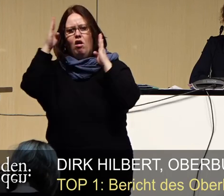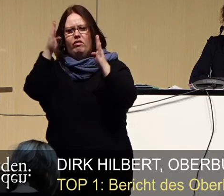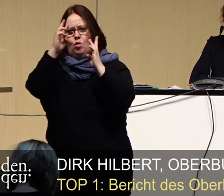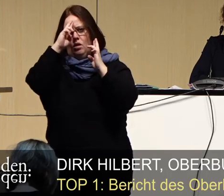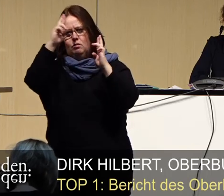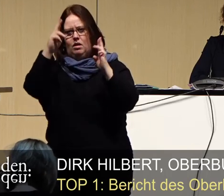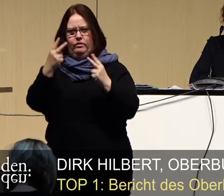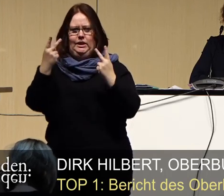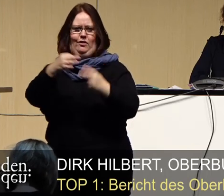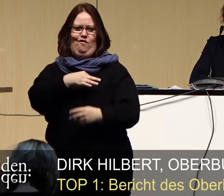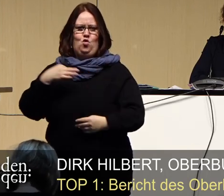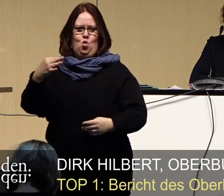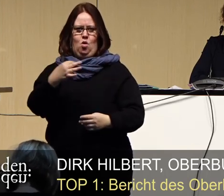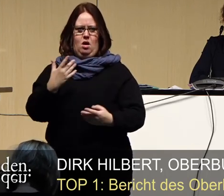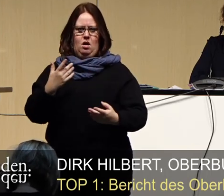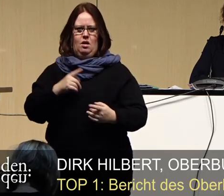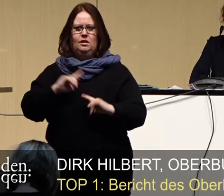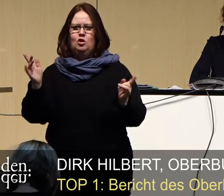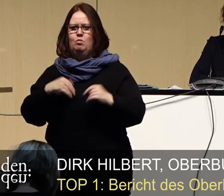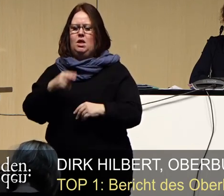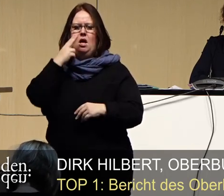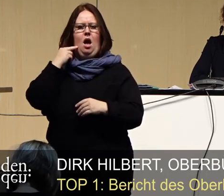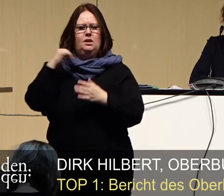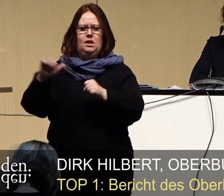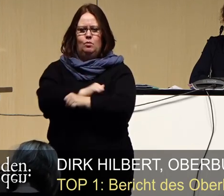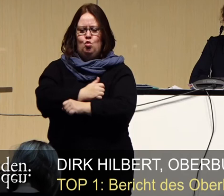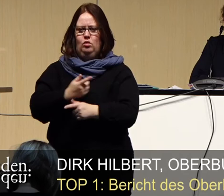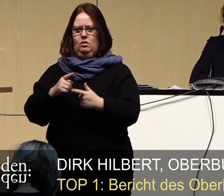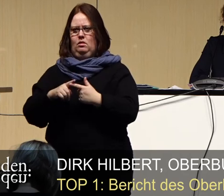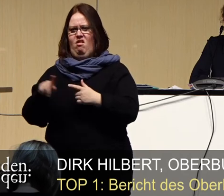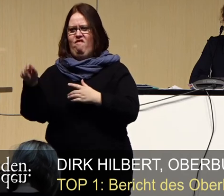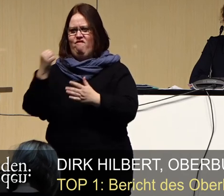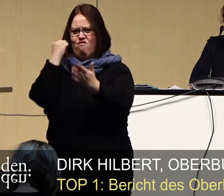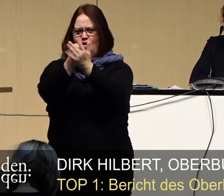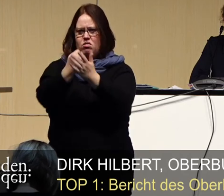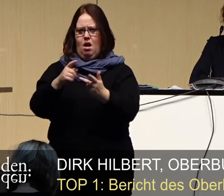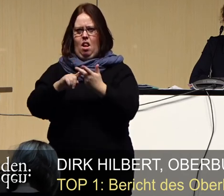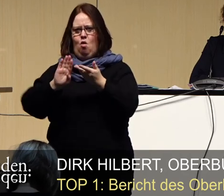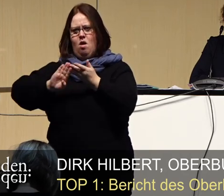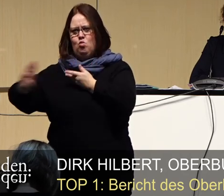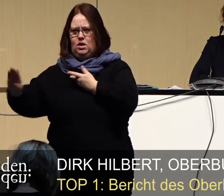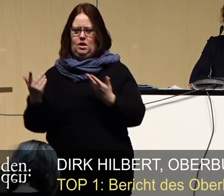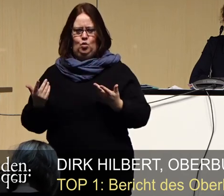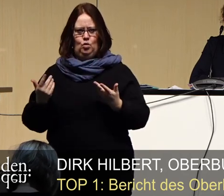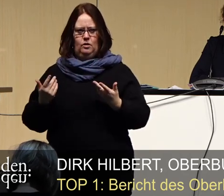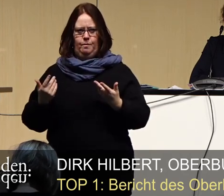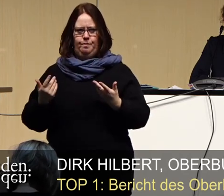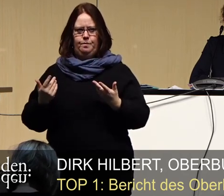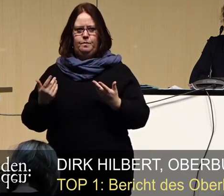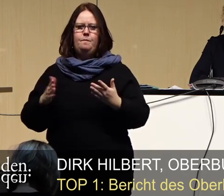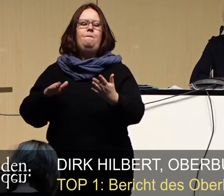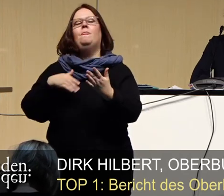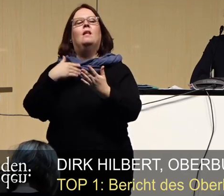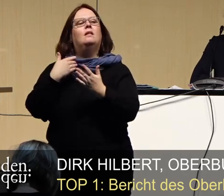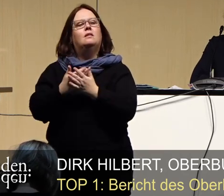und Respekt, nicht mit Rassismus, Vorurteilen und Ausgrenzung. Deshalb